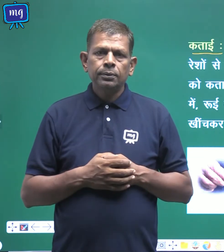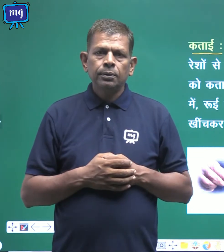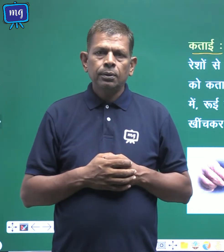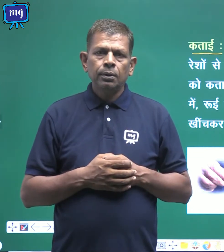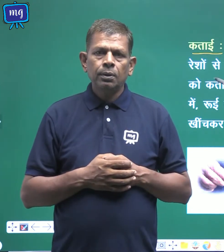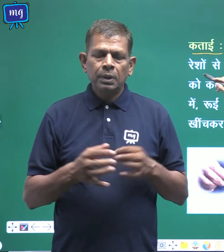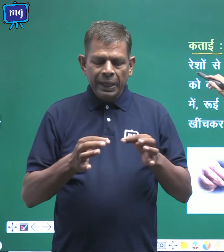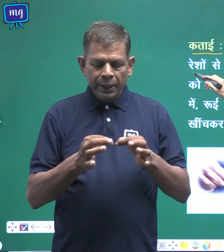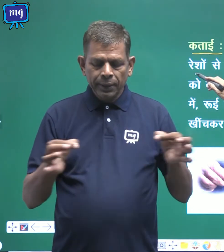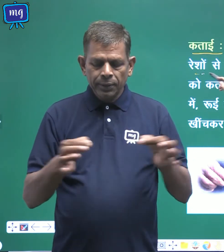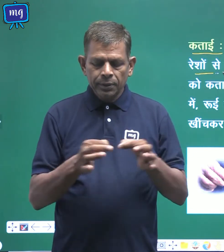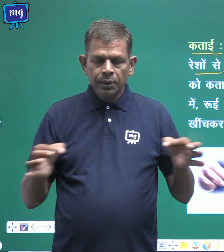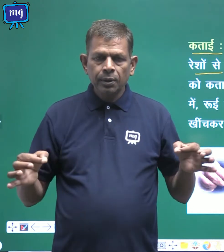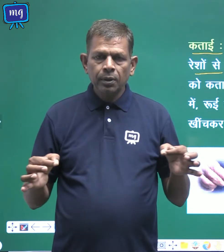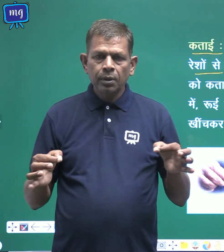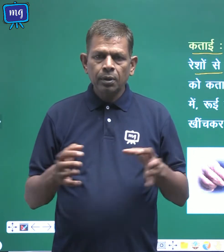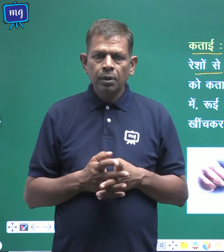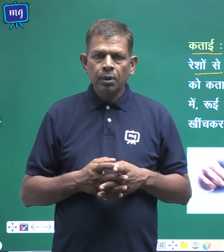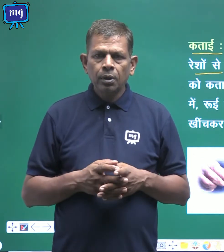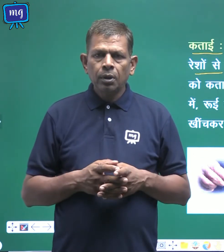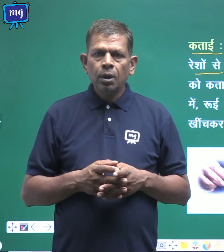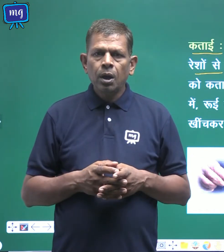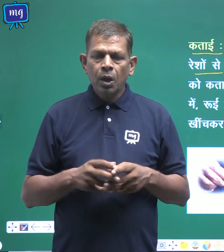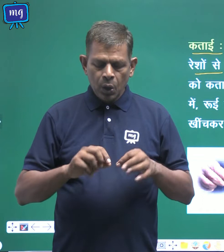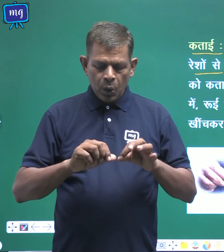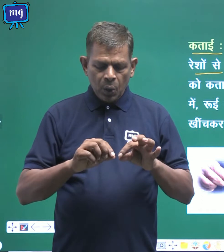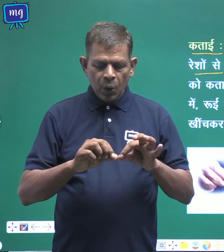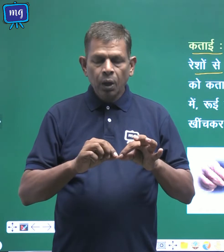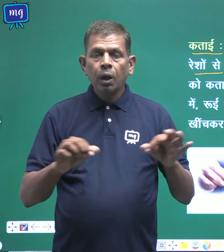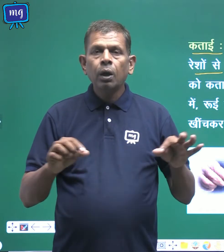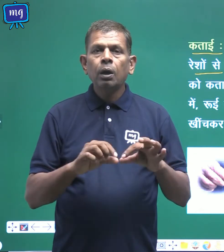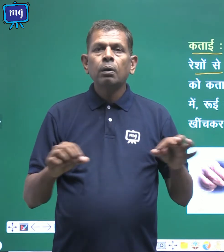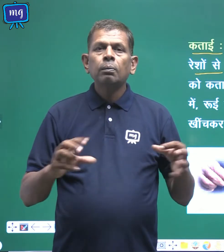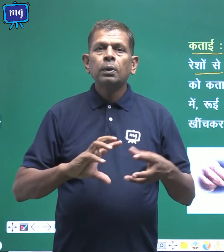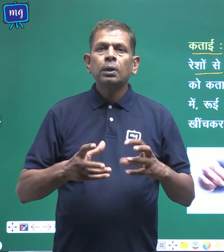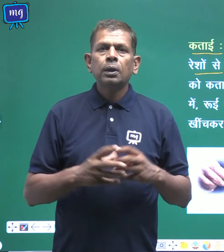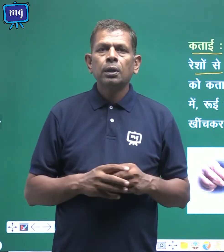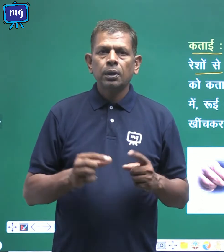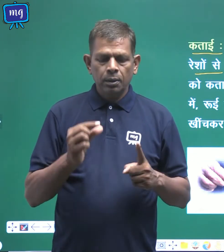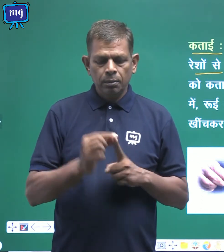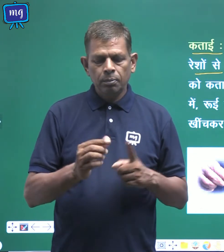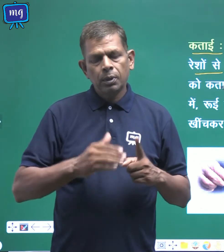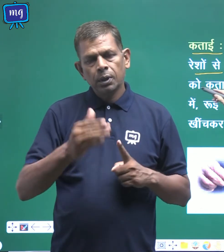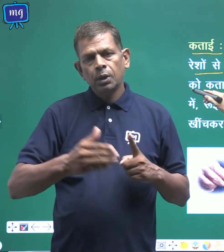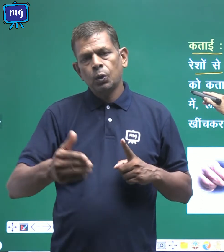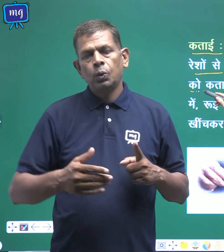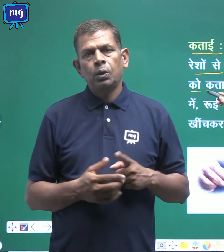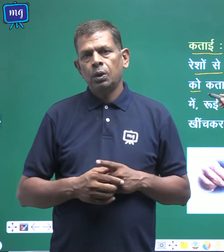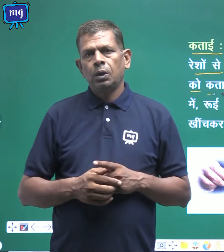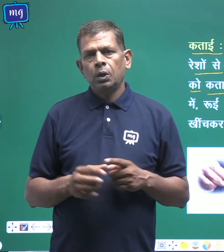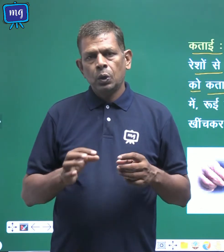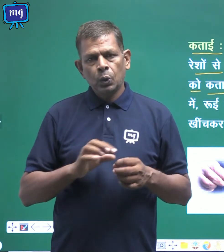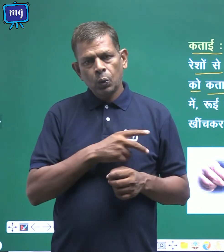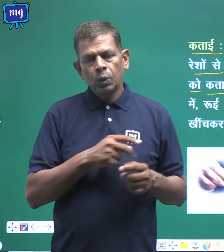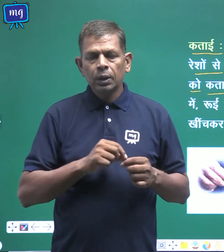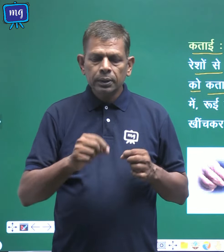रेशों से तागा बनाने की प्रक्रिया को कताई